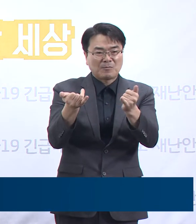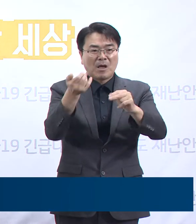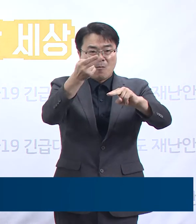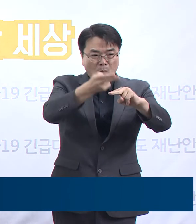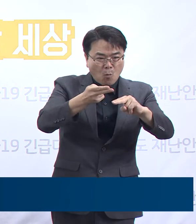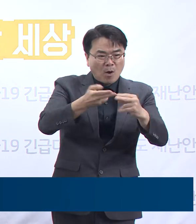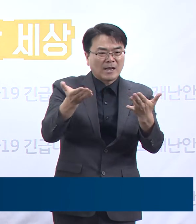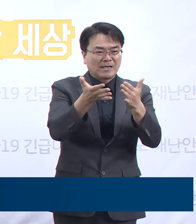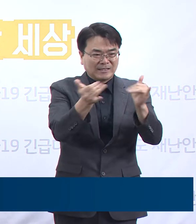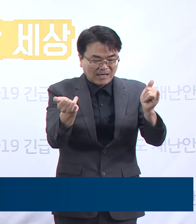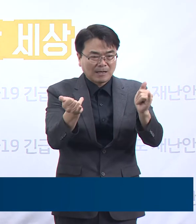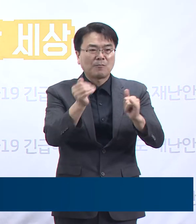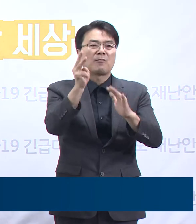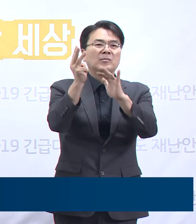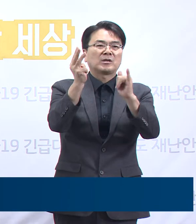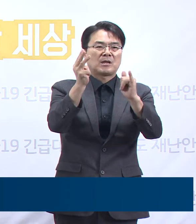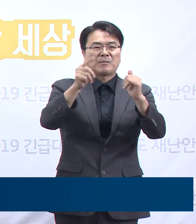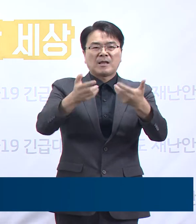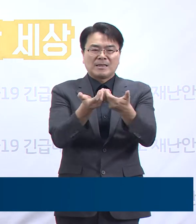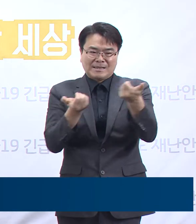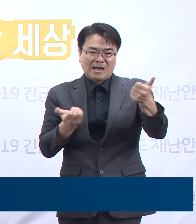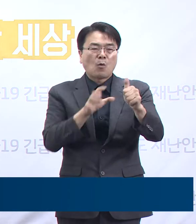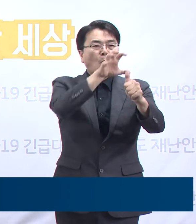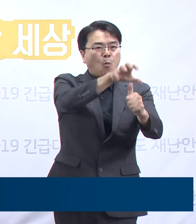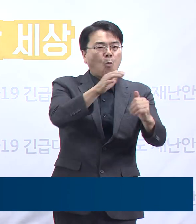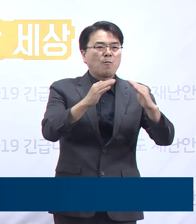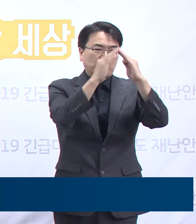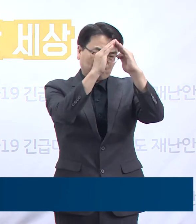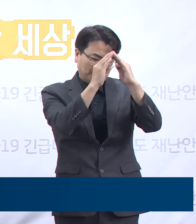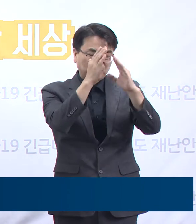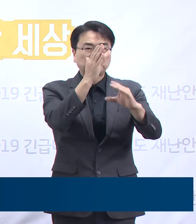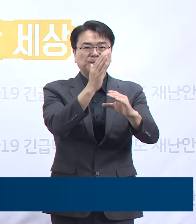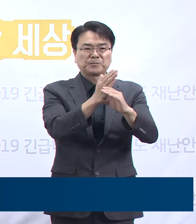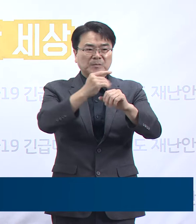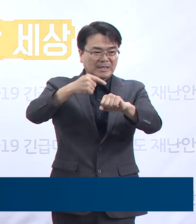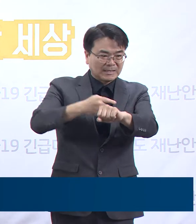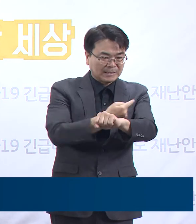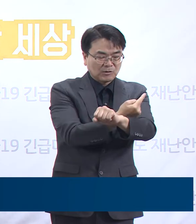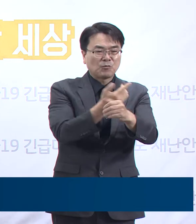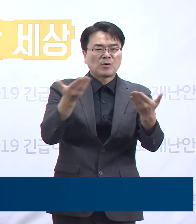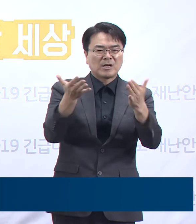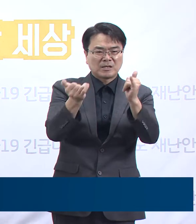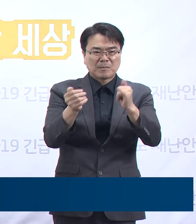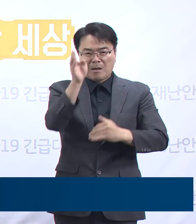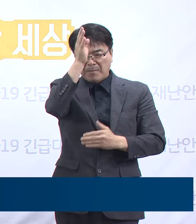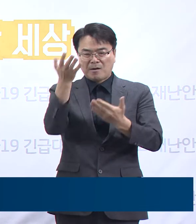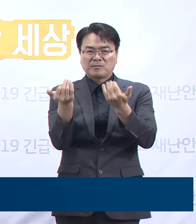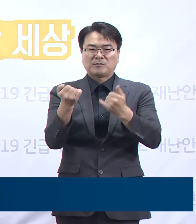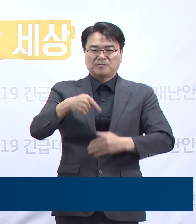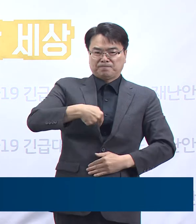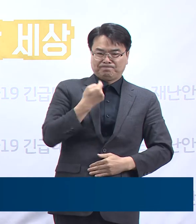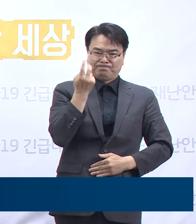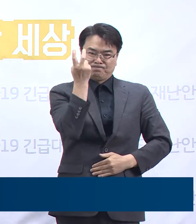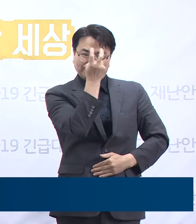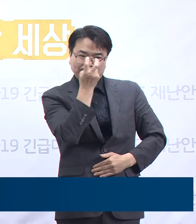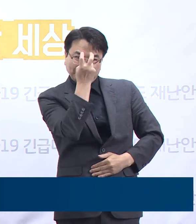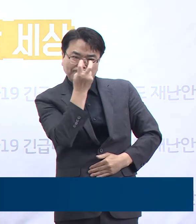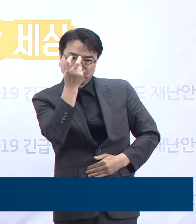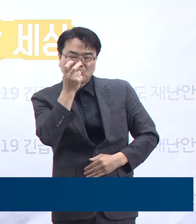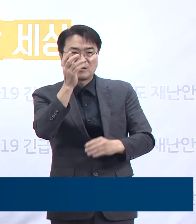소속 직원 3명은 자가 격리 조치하였습니다. 나머지 직원 및 환자에 대해서는 능동 감시 중입니다.